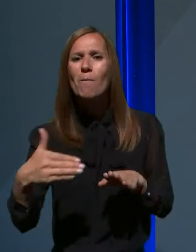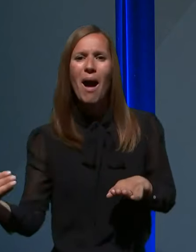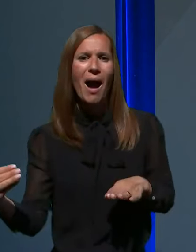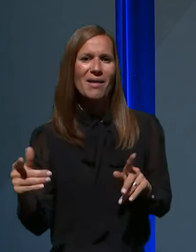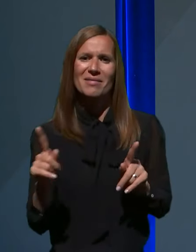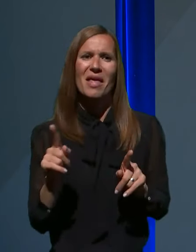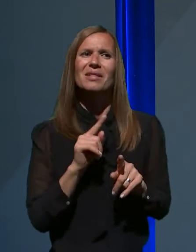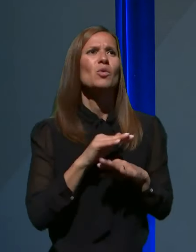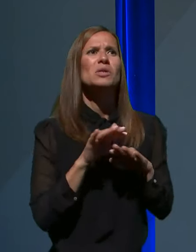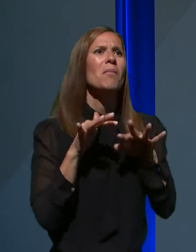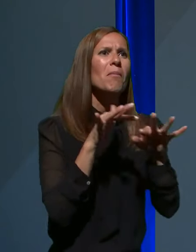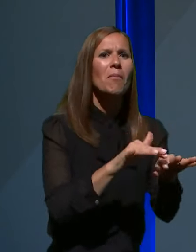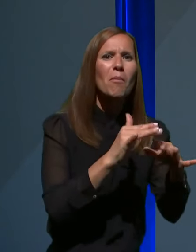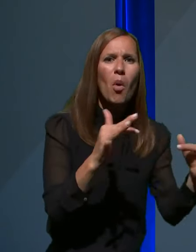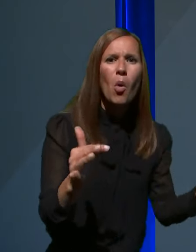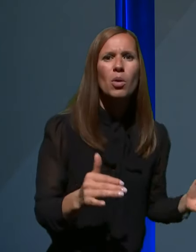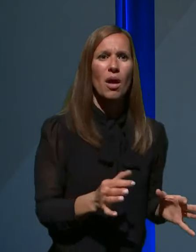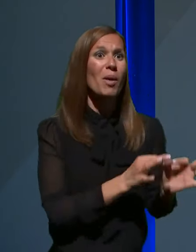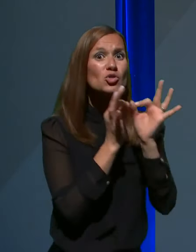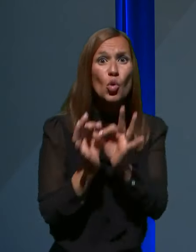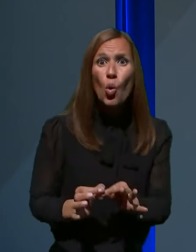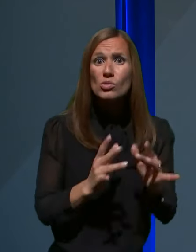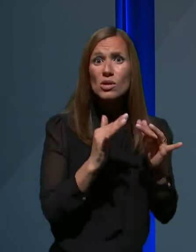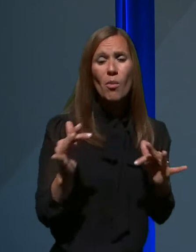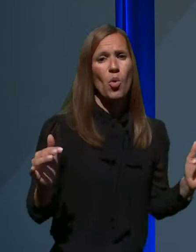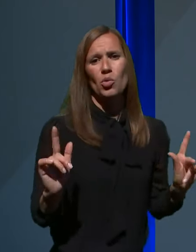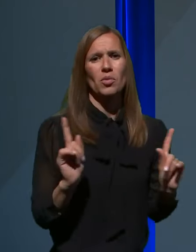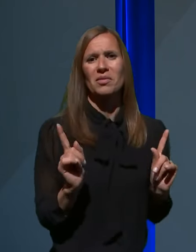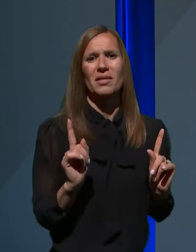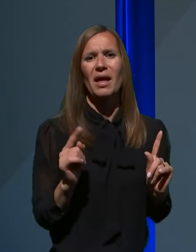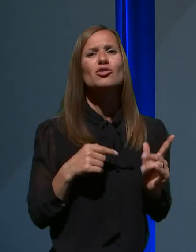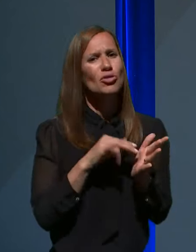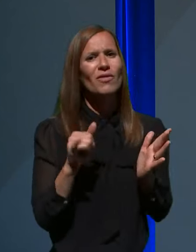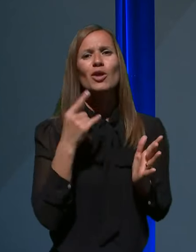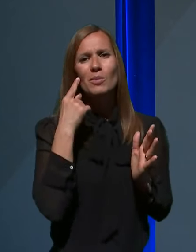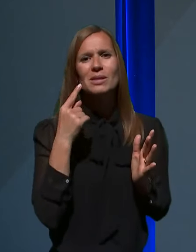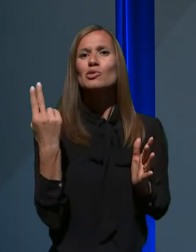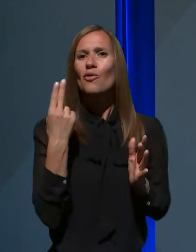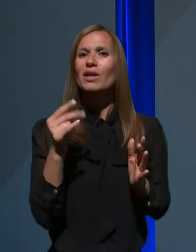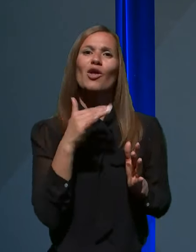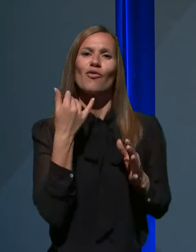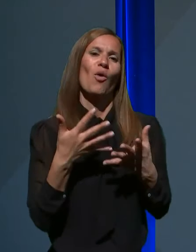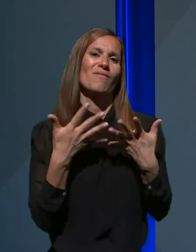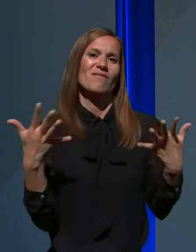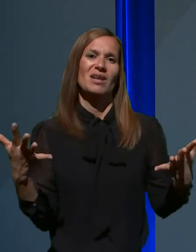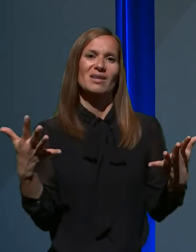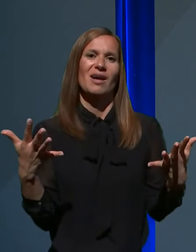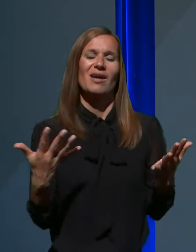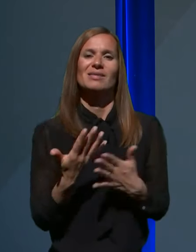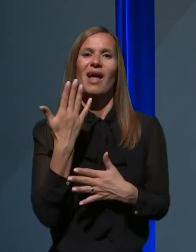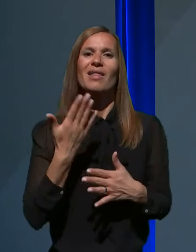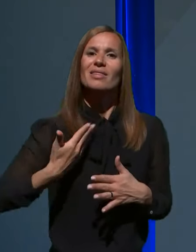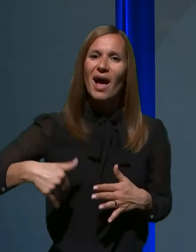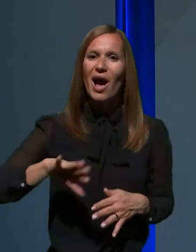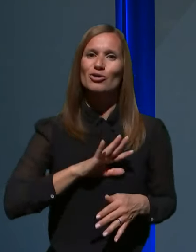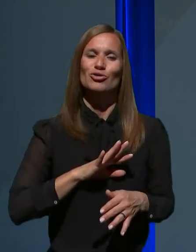vsi na morju, nismo veščas na morju in jaz še vedno mislim, da je Slovenija tudi dovolj velika za te naše